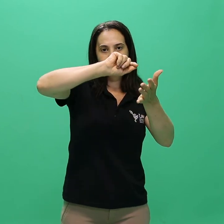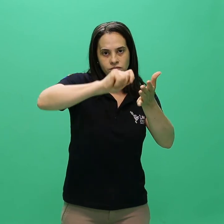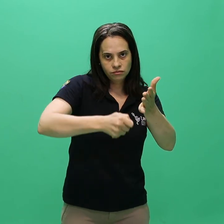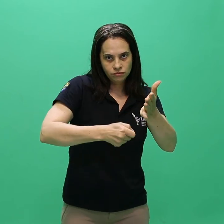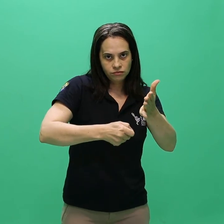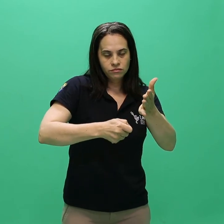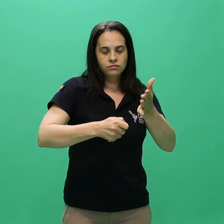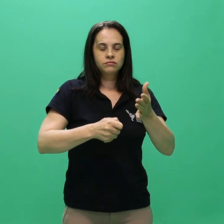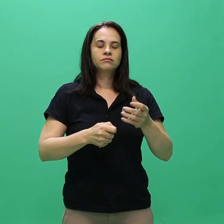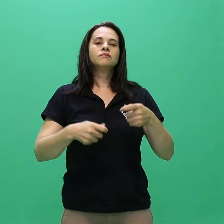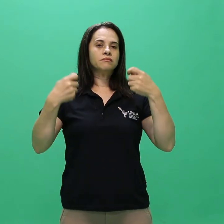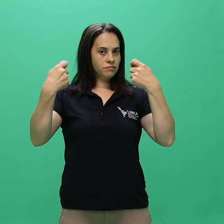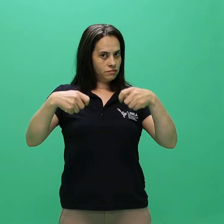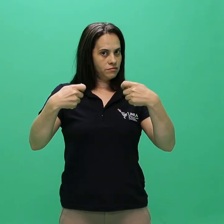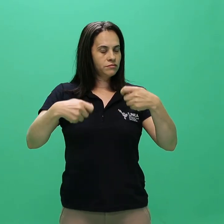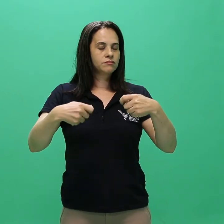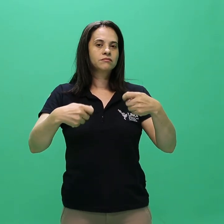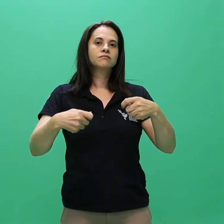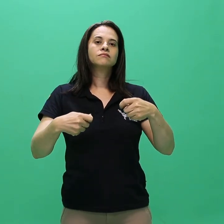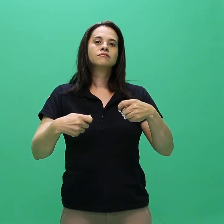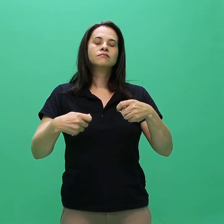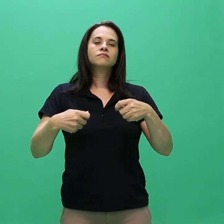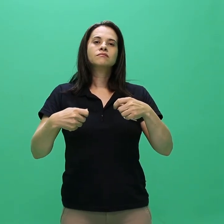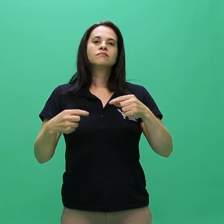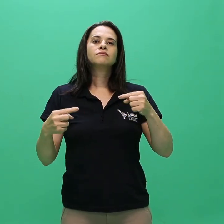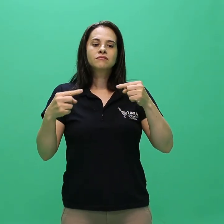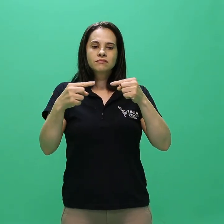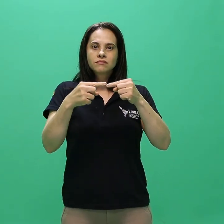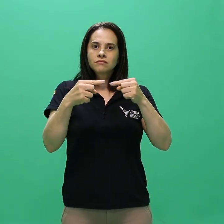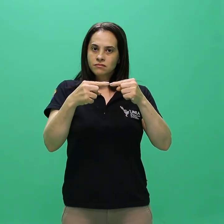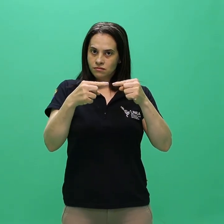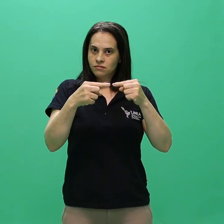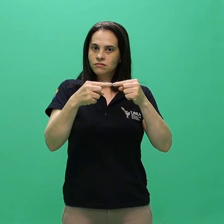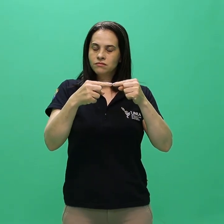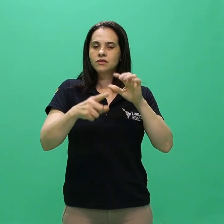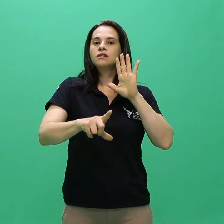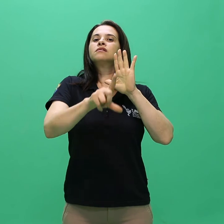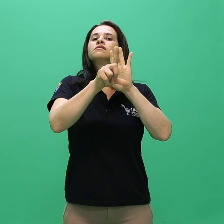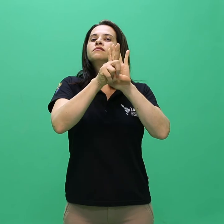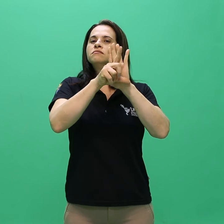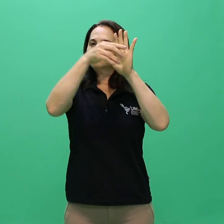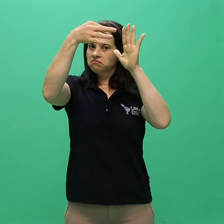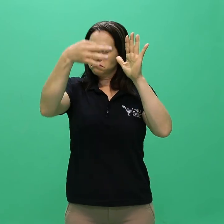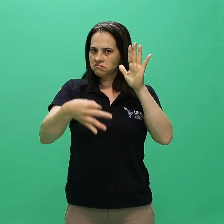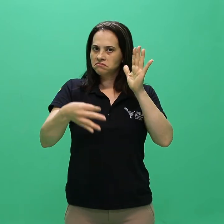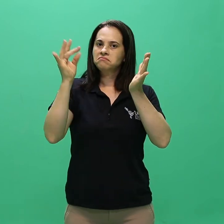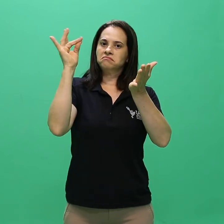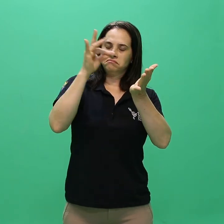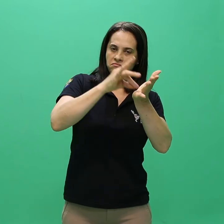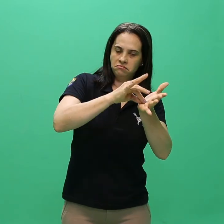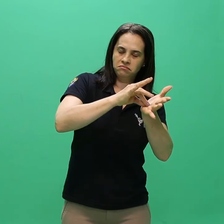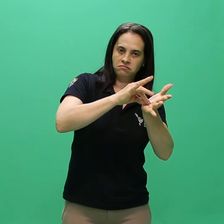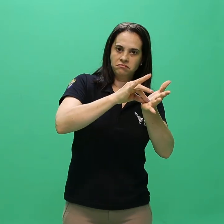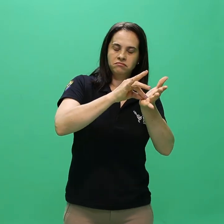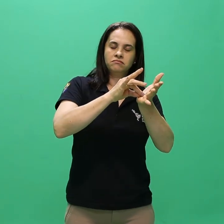via procedimentos de consularização ou apostilamento, conforme legislação